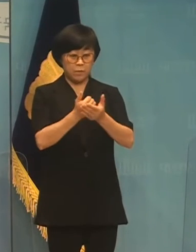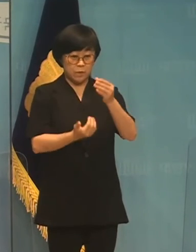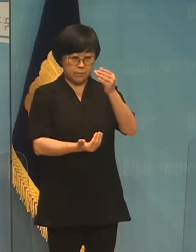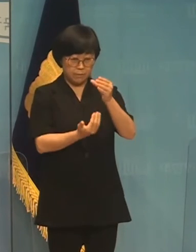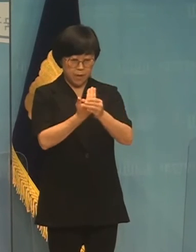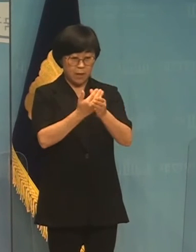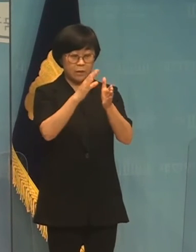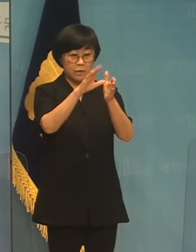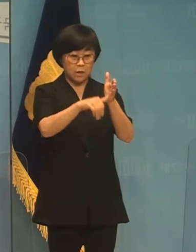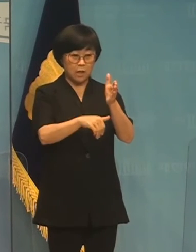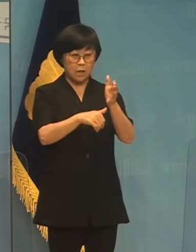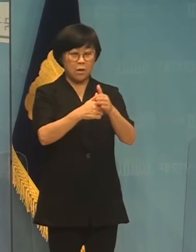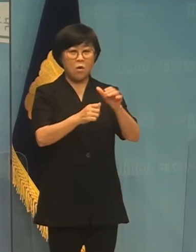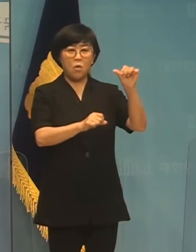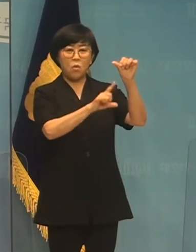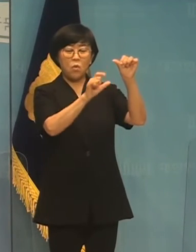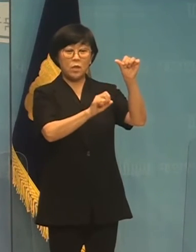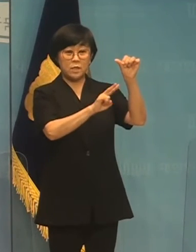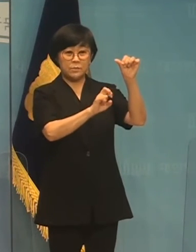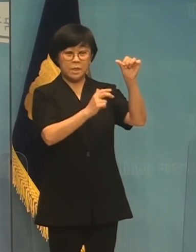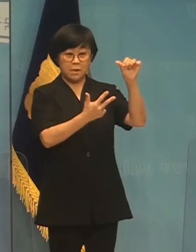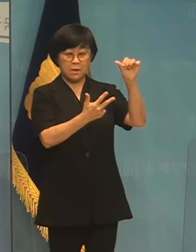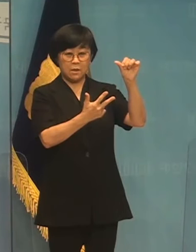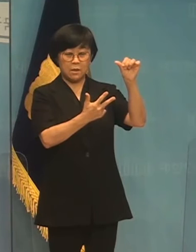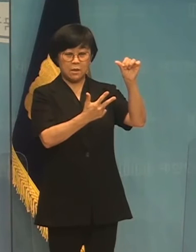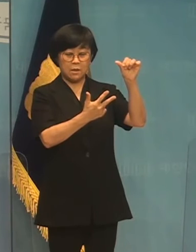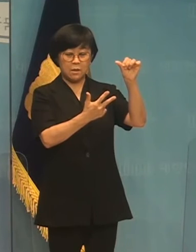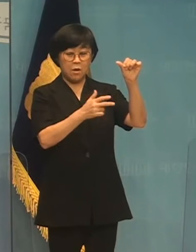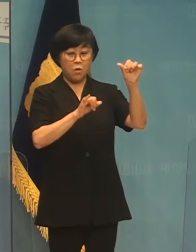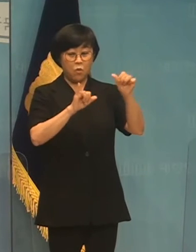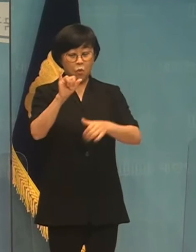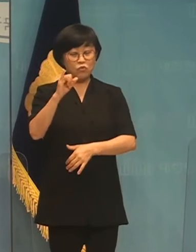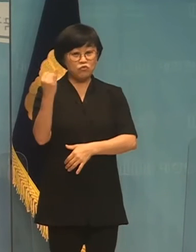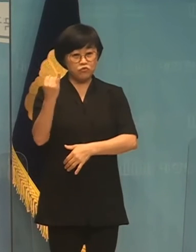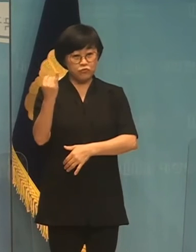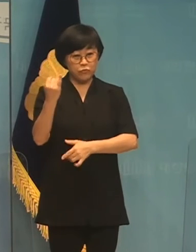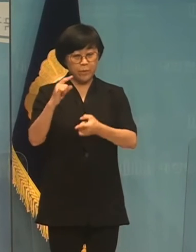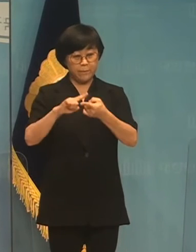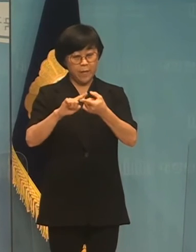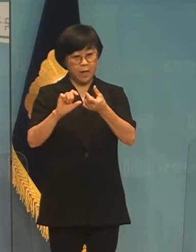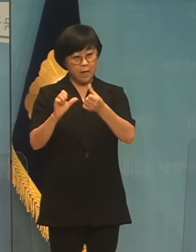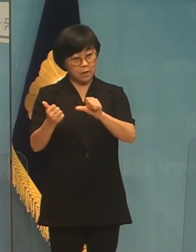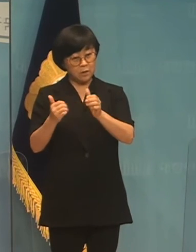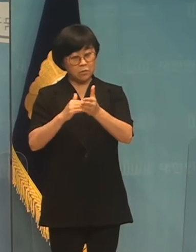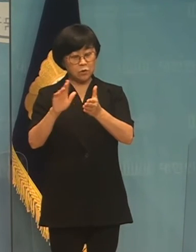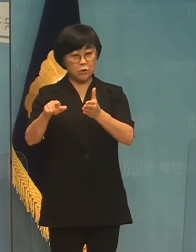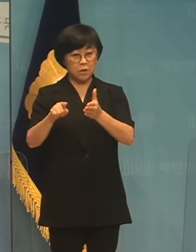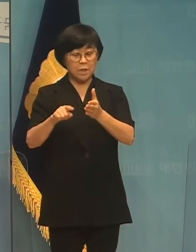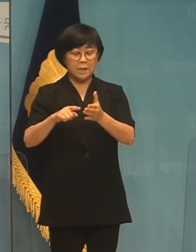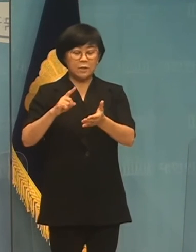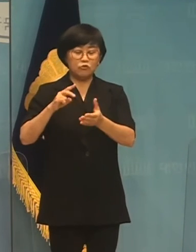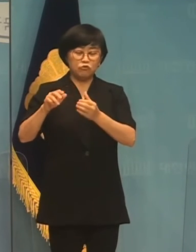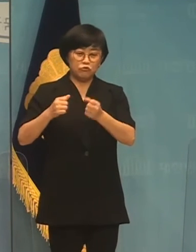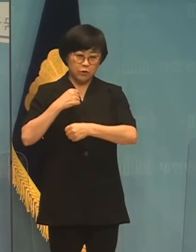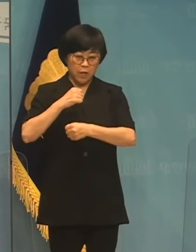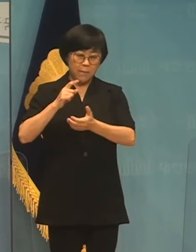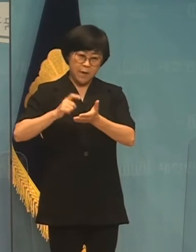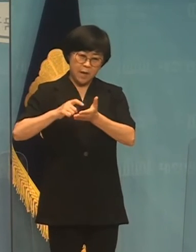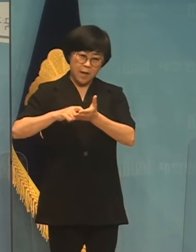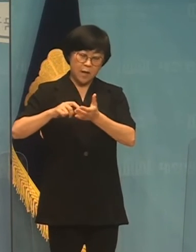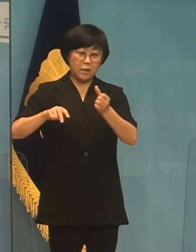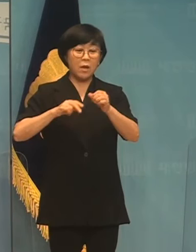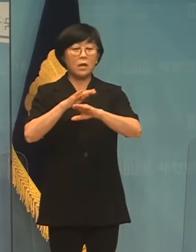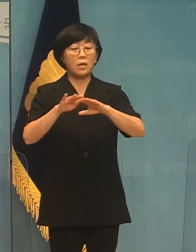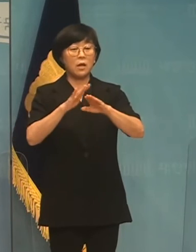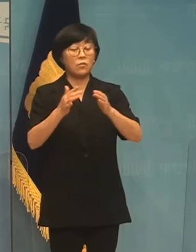발생할 시기는 지난 5월 27일로 공군 이중사 사건이 알려져 금위 초비상이 걸려있던